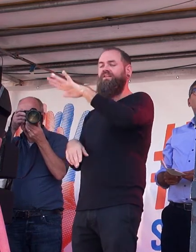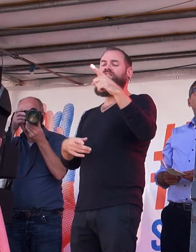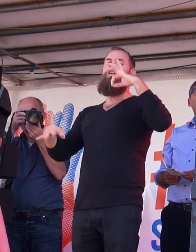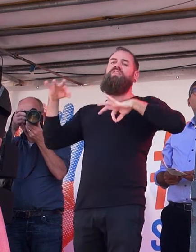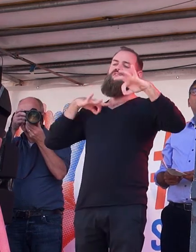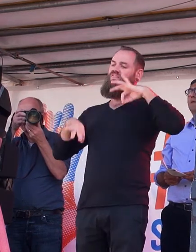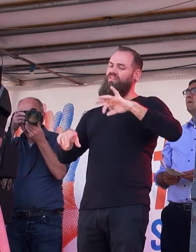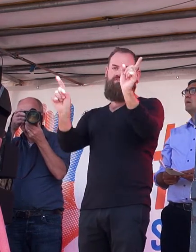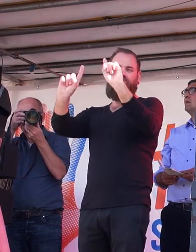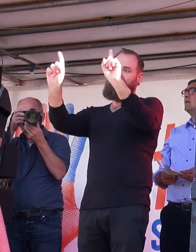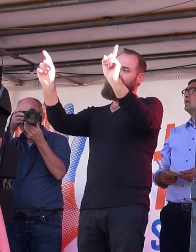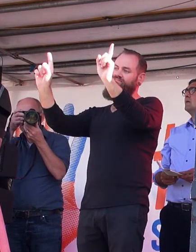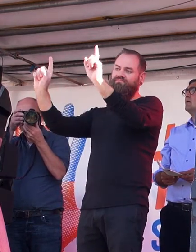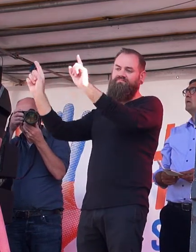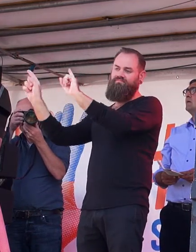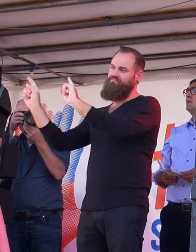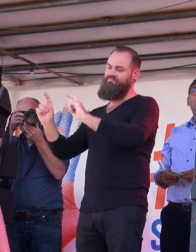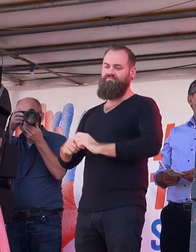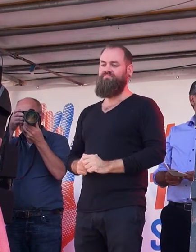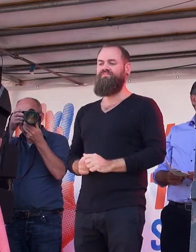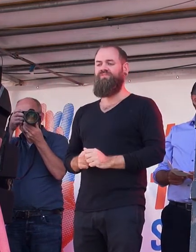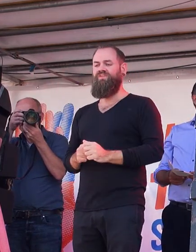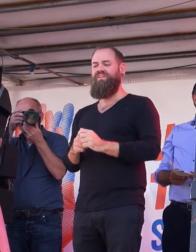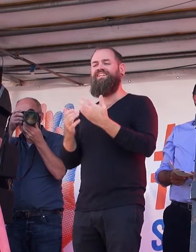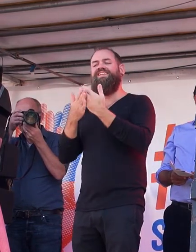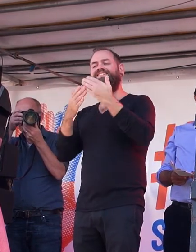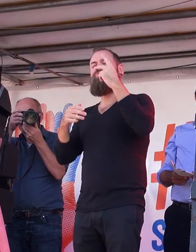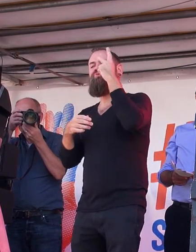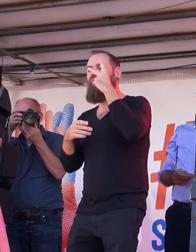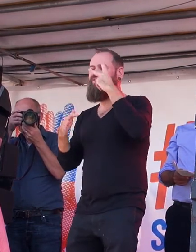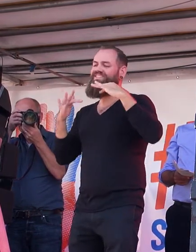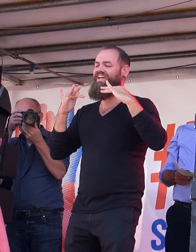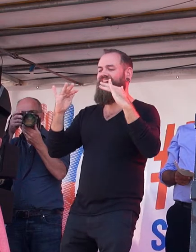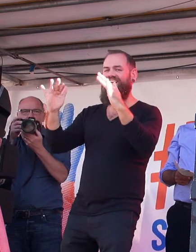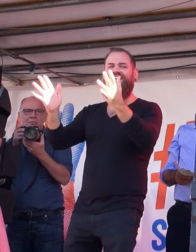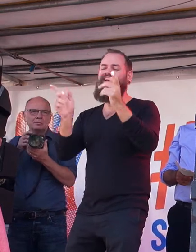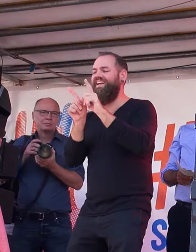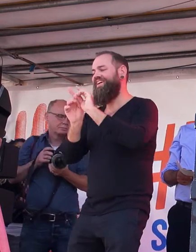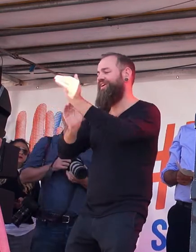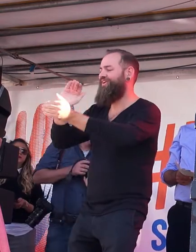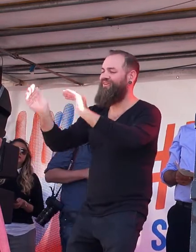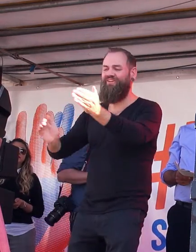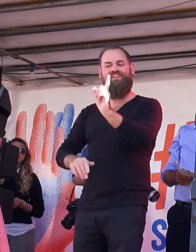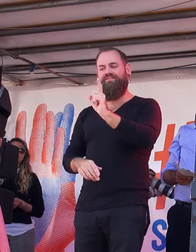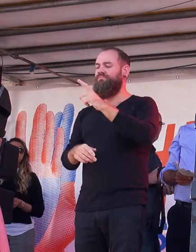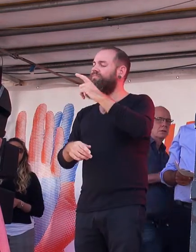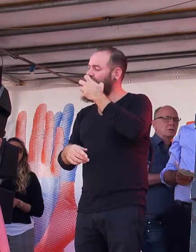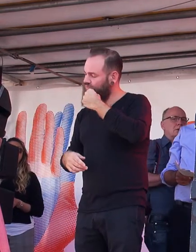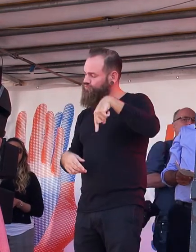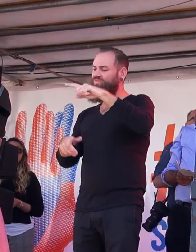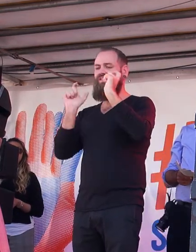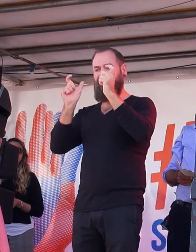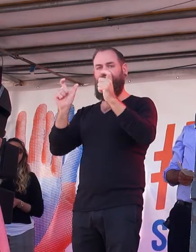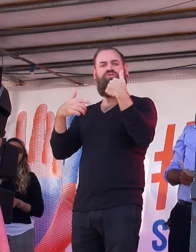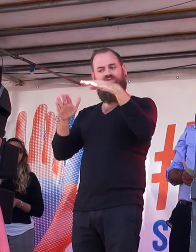Dies ist keine Sozialromantik, das ist das Leitbild, nach dem wir unsere Gesellschaft gestalten wollen. Das ist